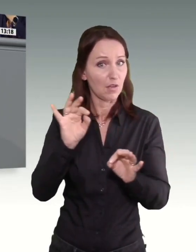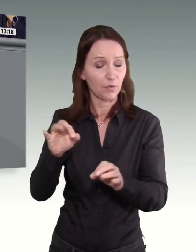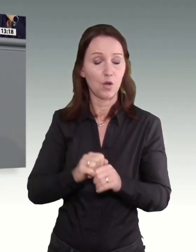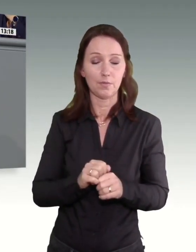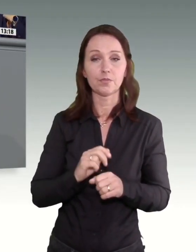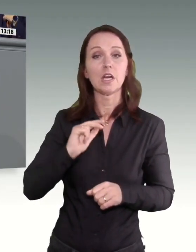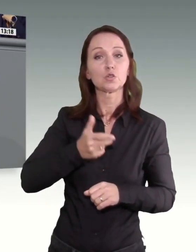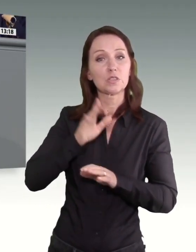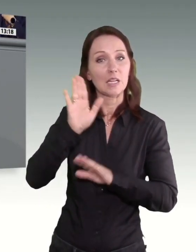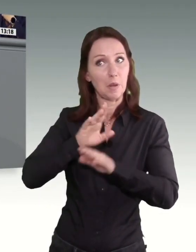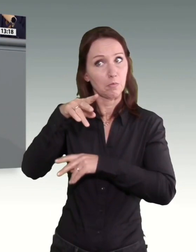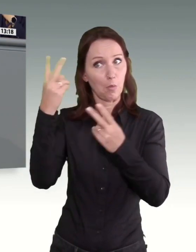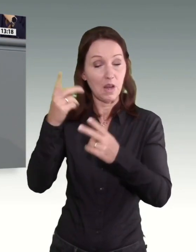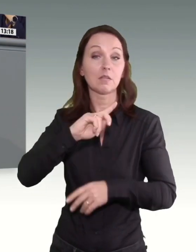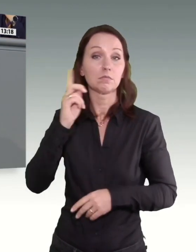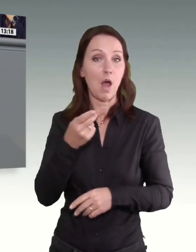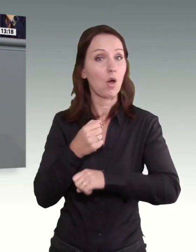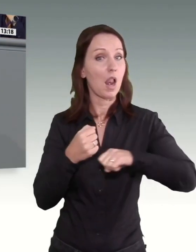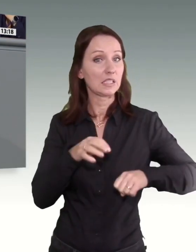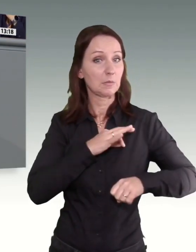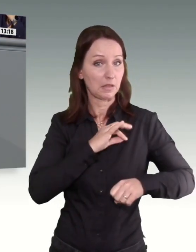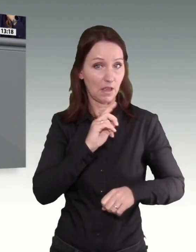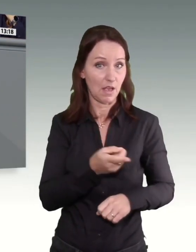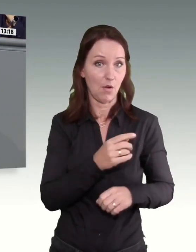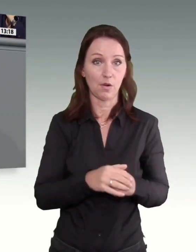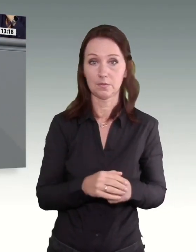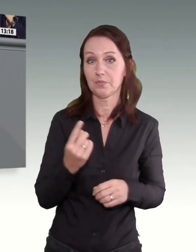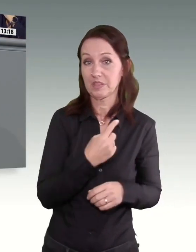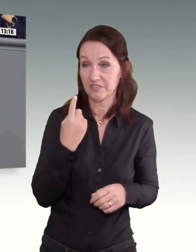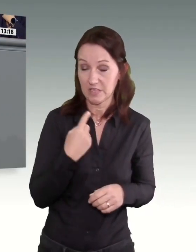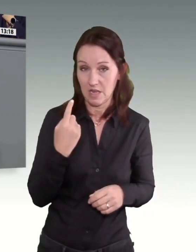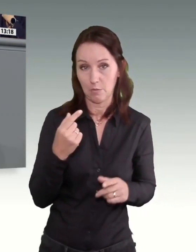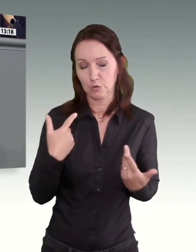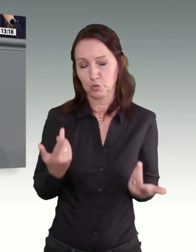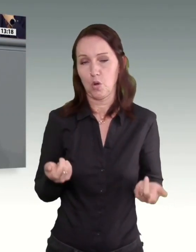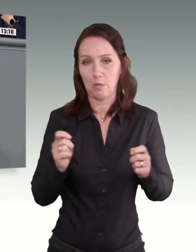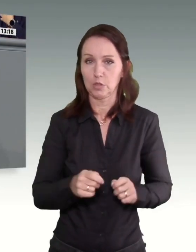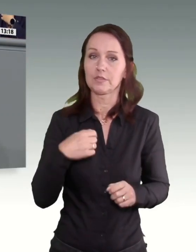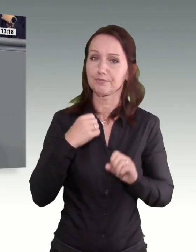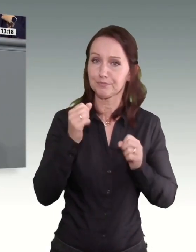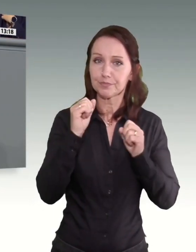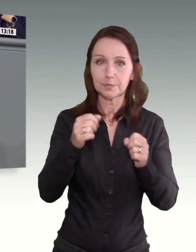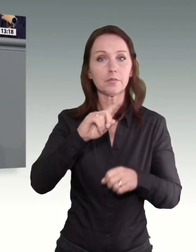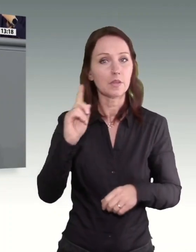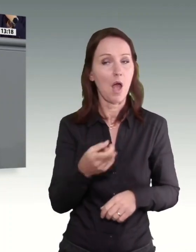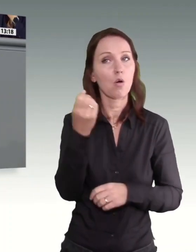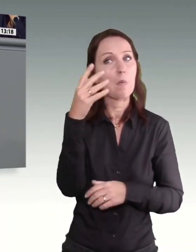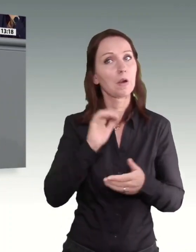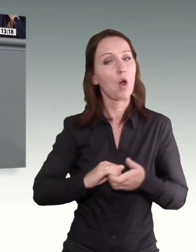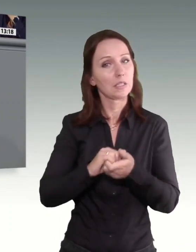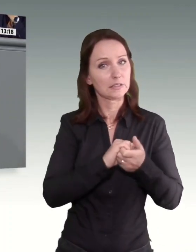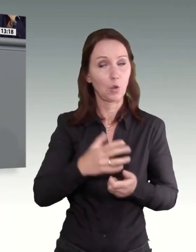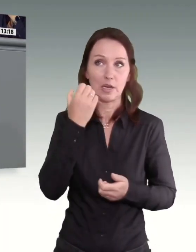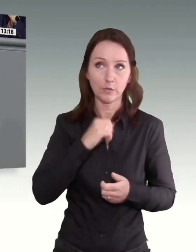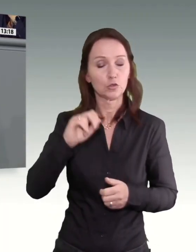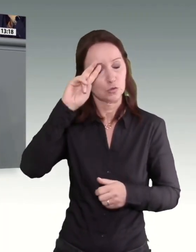Sozialdemokraten bis hin zur Linkspartei. Wir, und damit komme ich zum Schluss, werden daran arbeiten, dafür auch in der Ampelkoalition einen Konsens zu